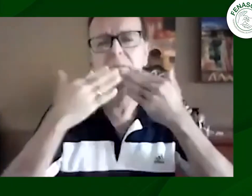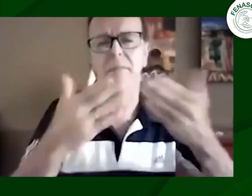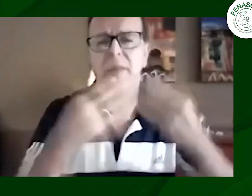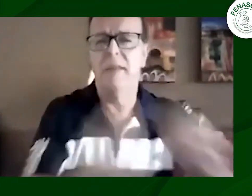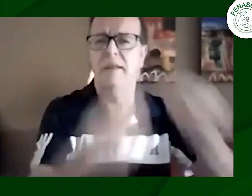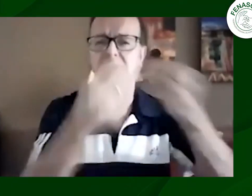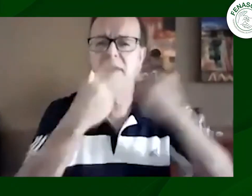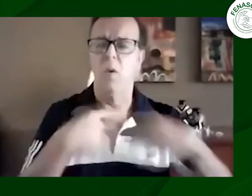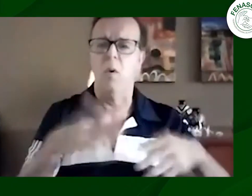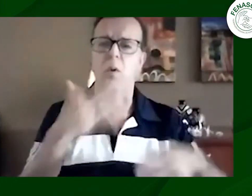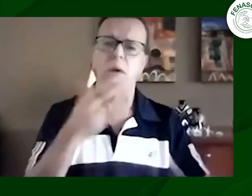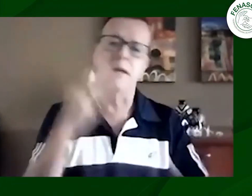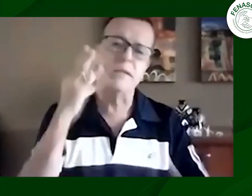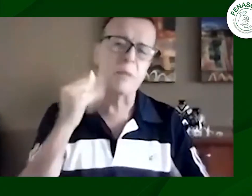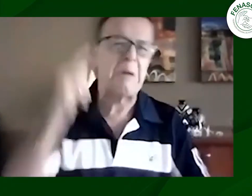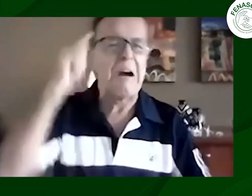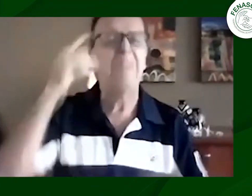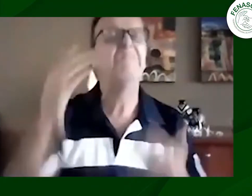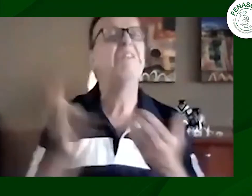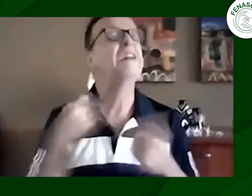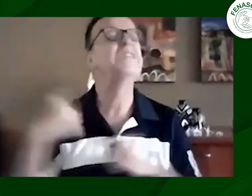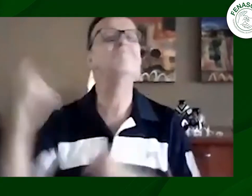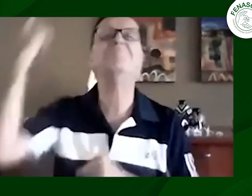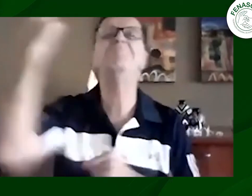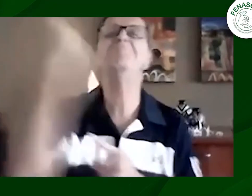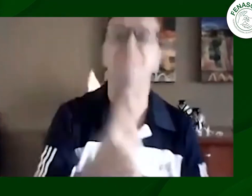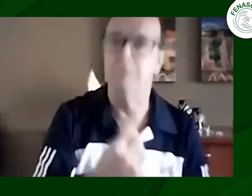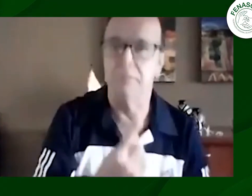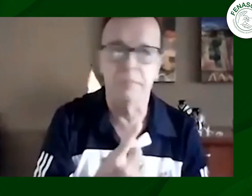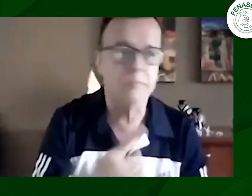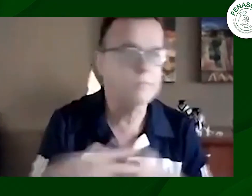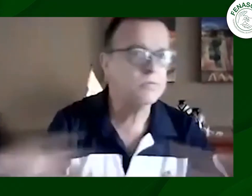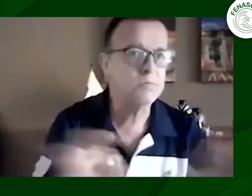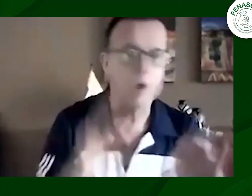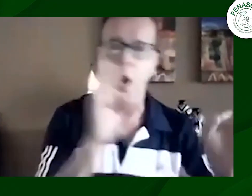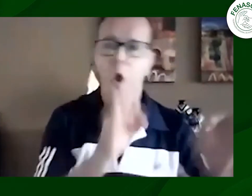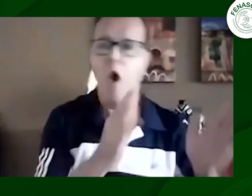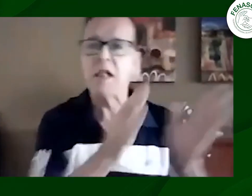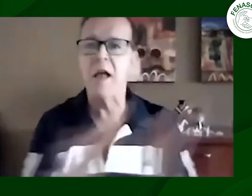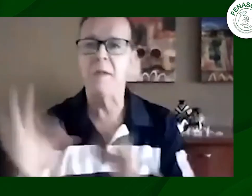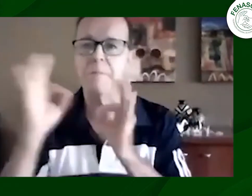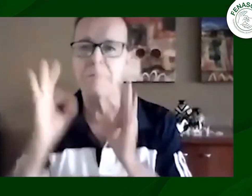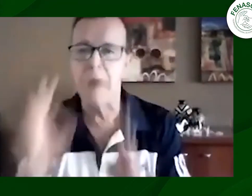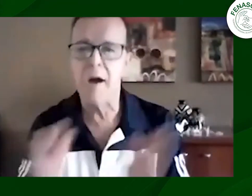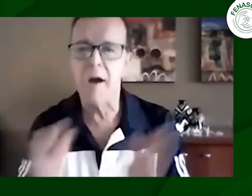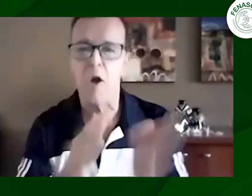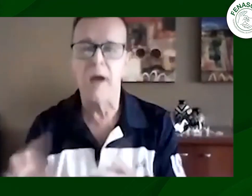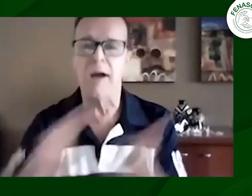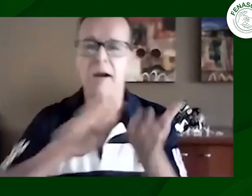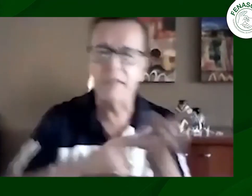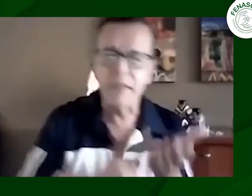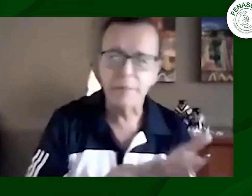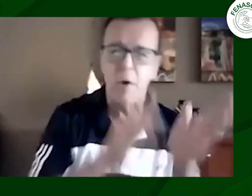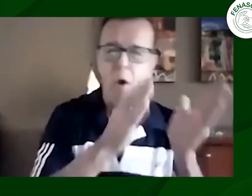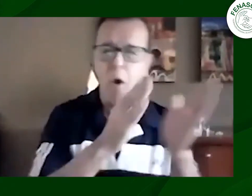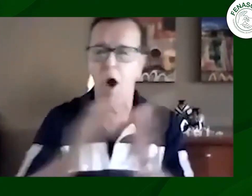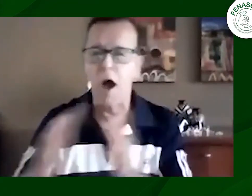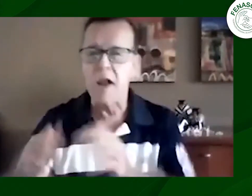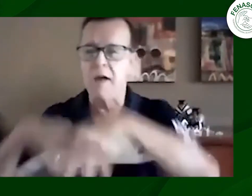organizador de este plantón de la licencia de conducción algunos creen que eso es muy fácil de que simplemente ir a ir y estar